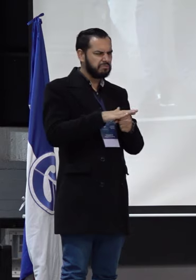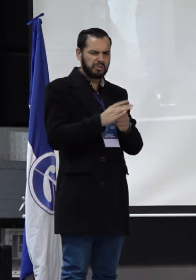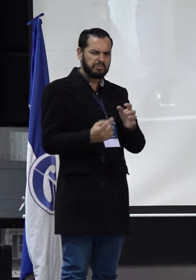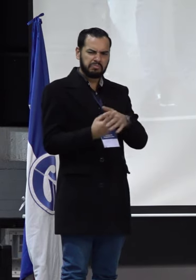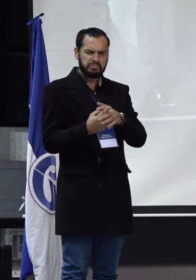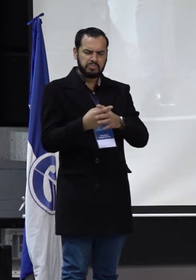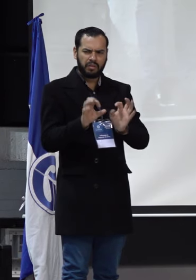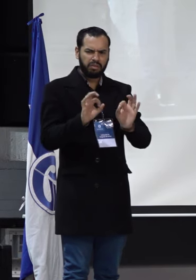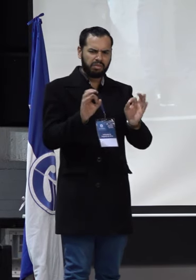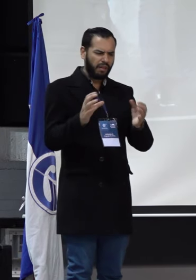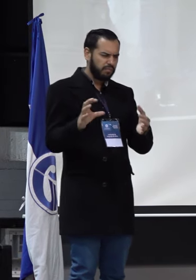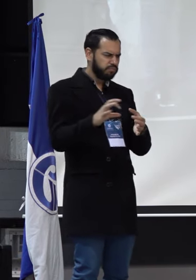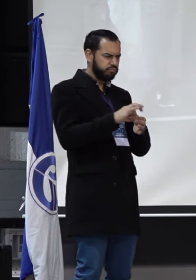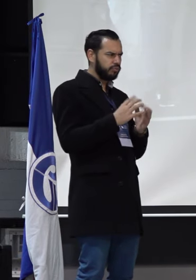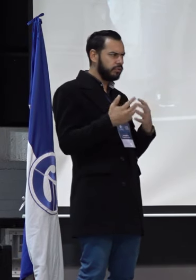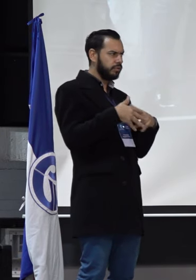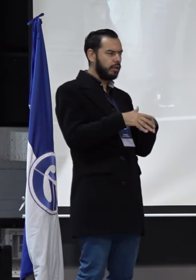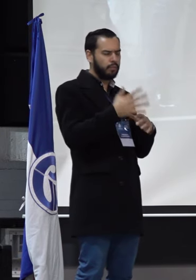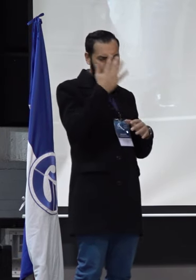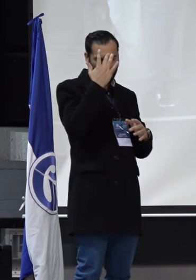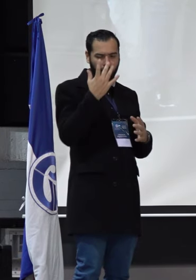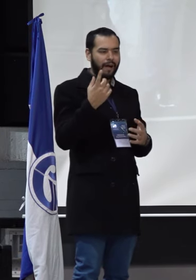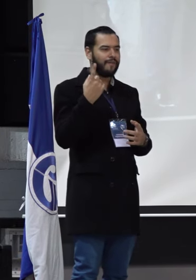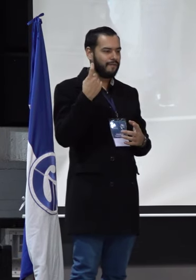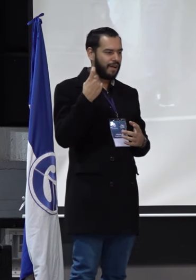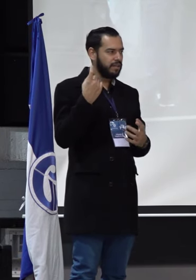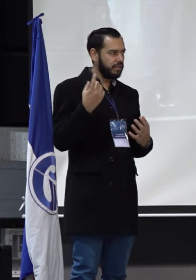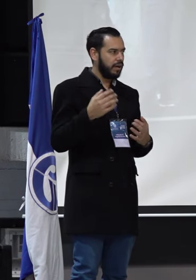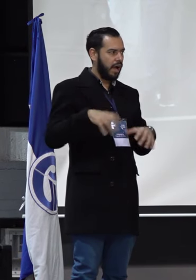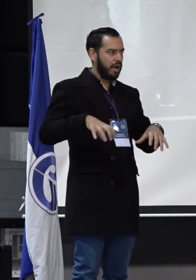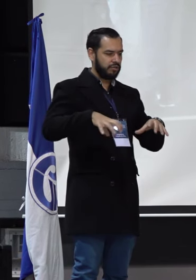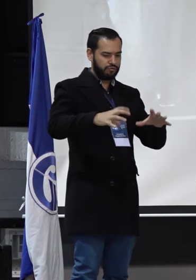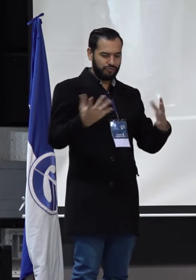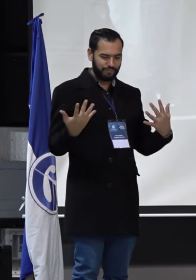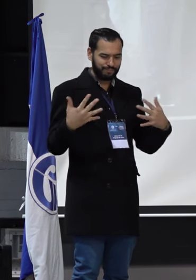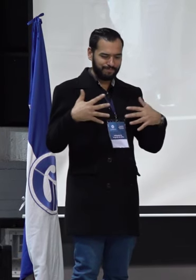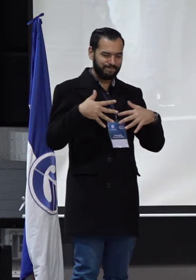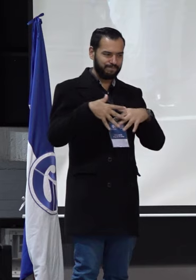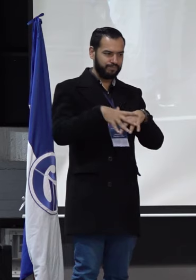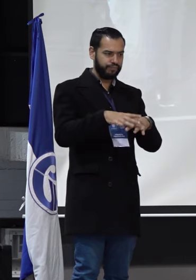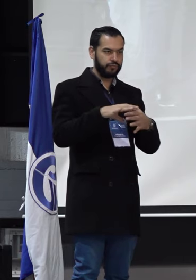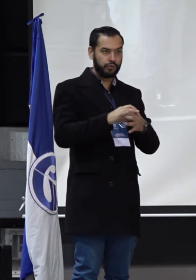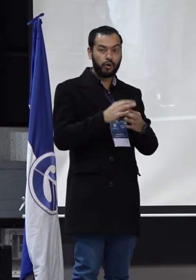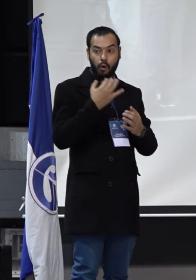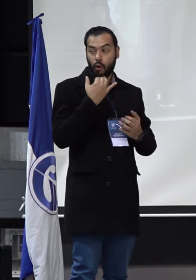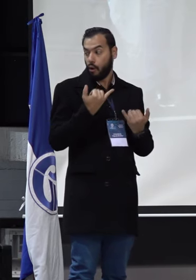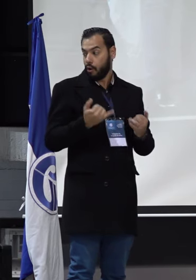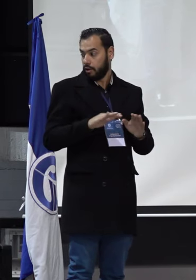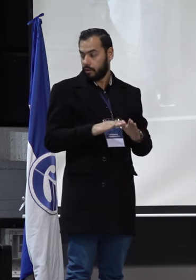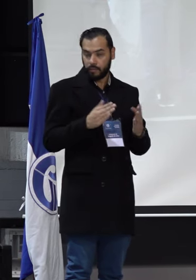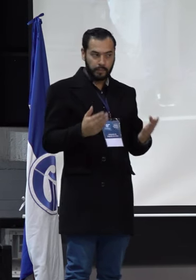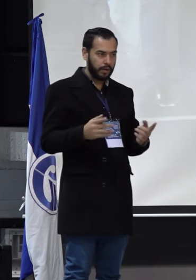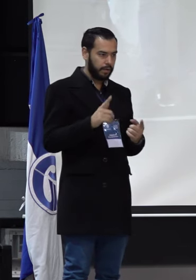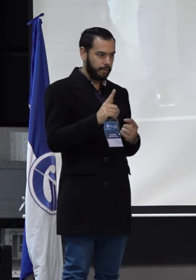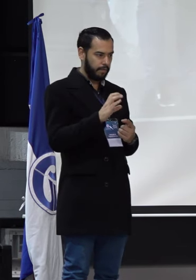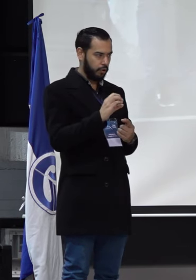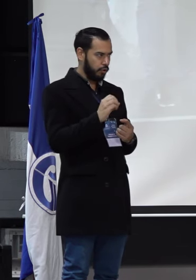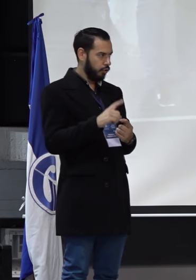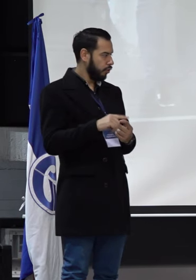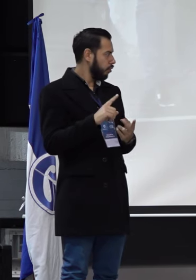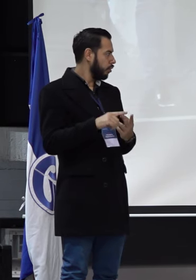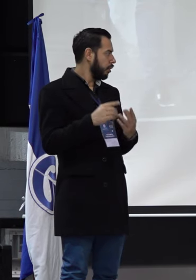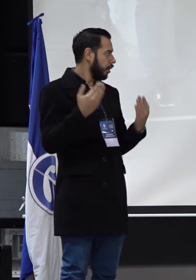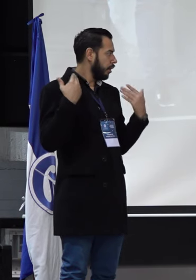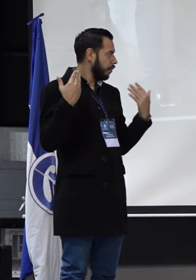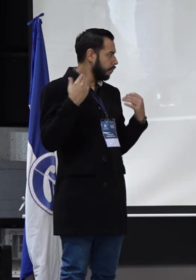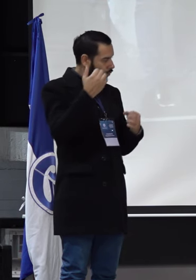acciones pertinentes de articulación. Hoy hay una mesa, compañeros, hoy hay una mesa entre FECODE, la Asociación Comunitaria de Profesores de